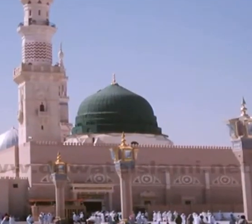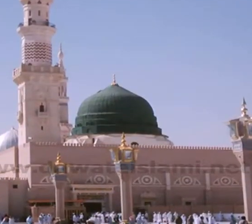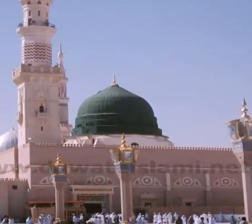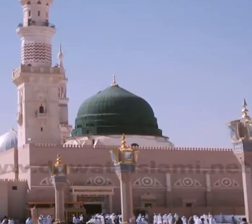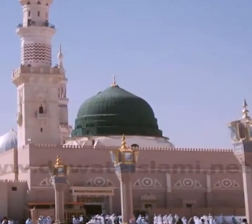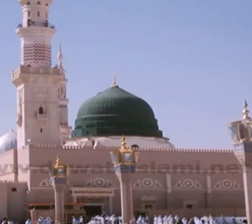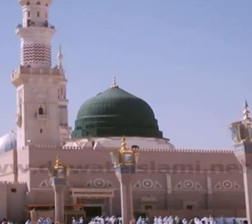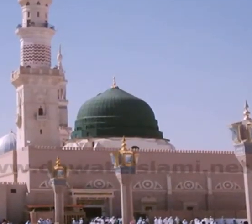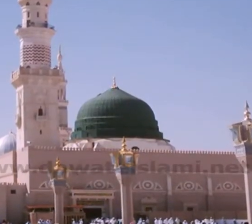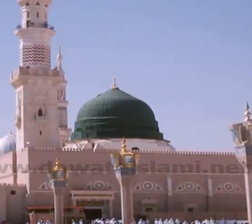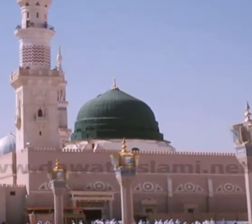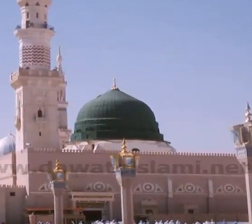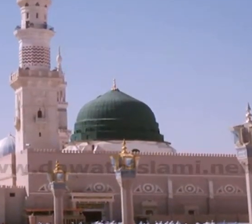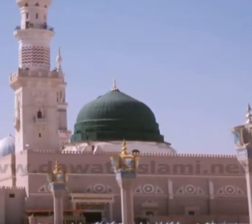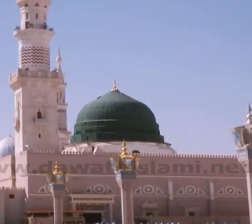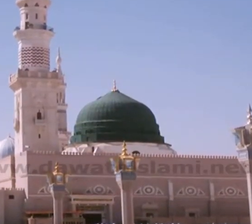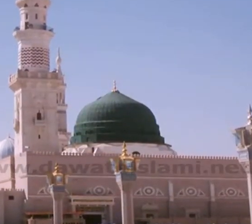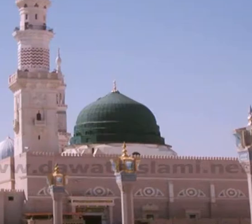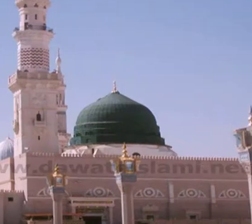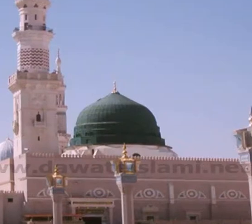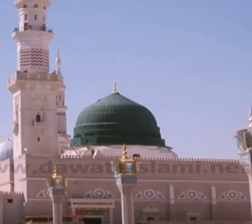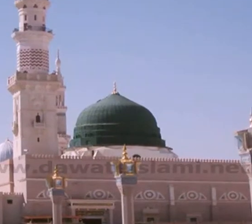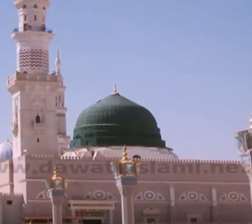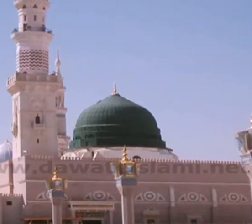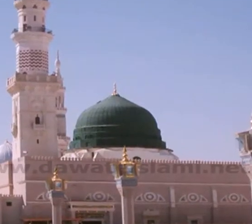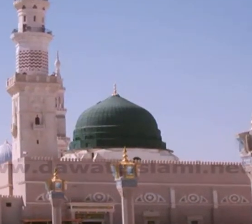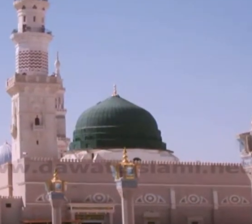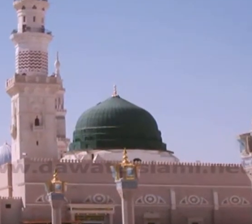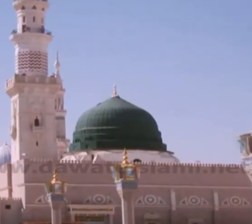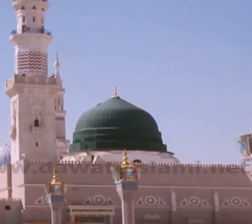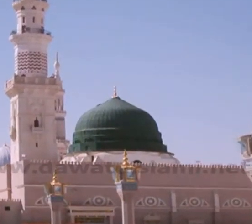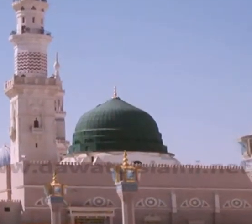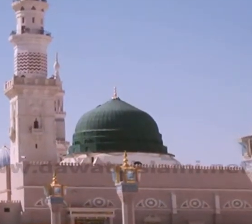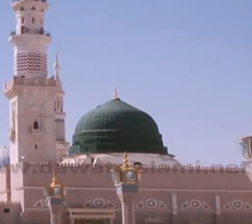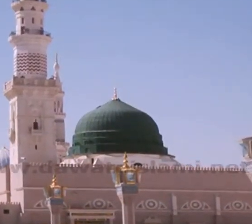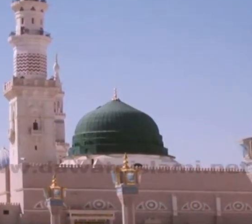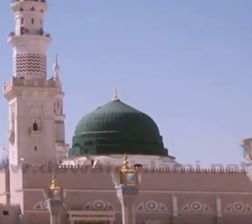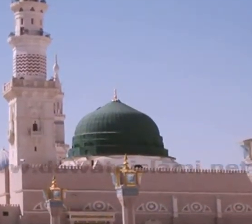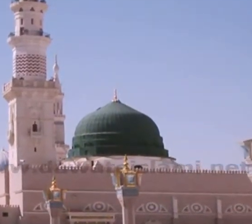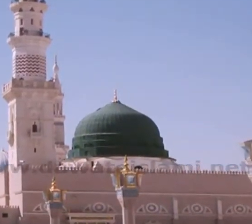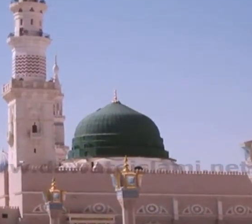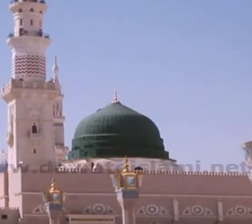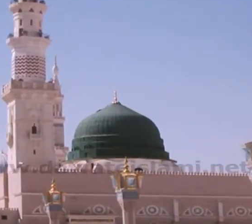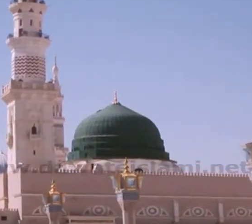محمد نبی جل امی جل اشبی بن عالی القدر العظیم الجا فعلی علیہ صحبی وسلم